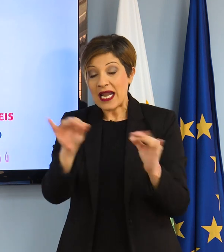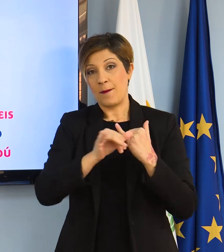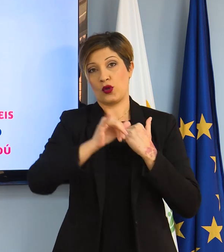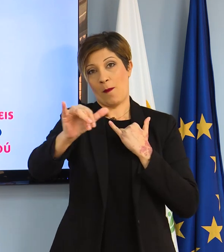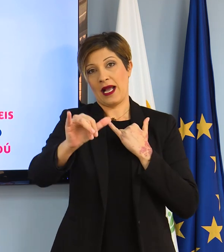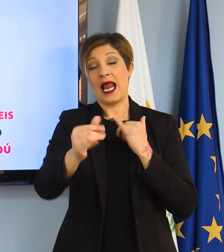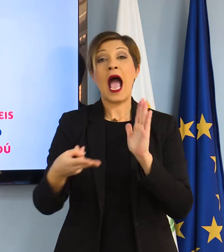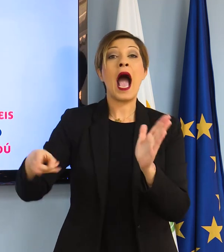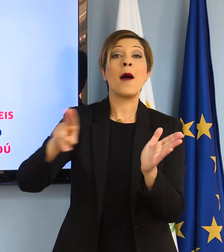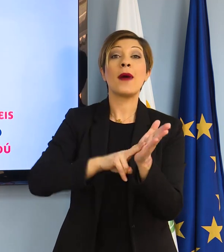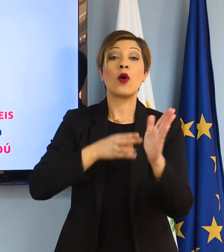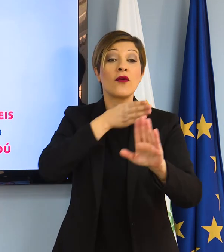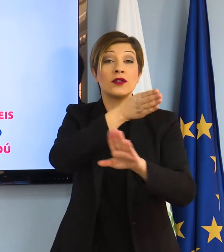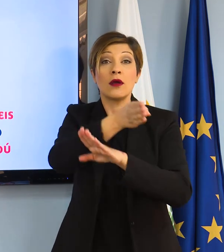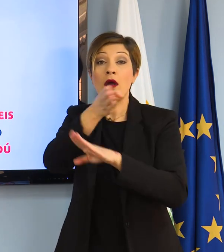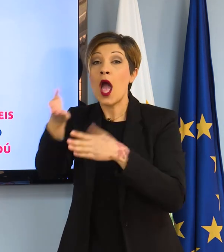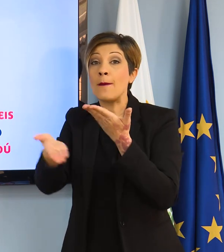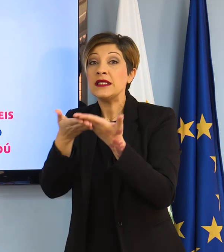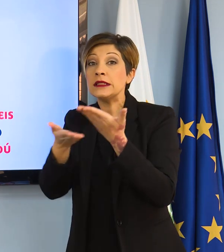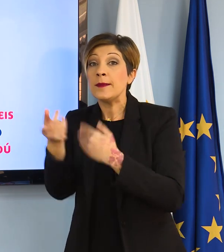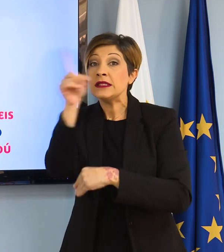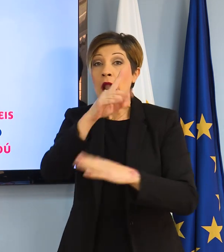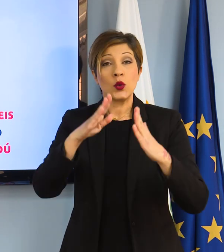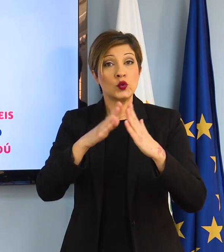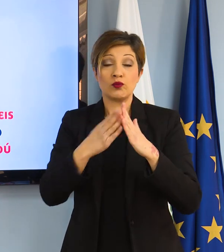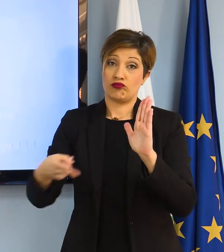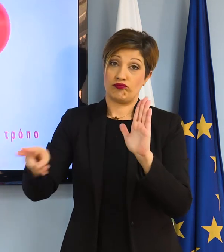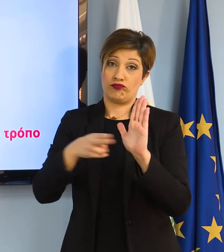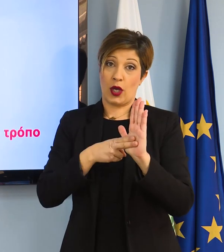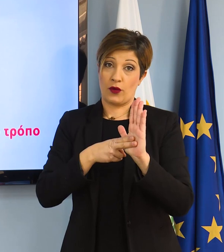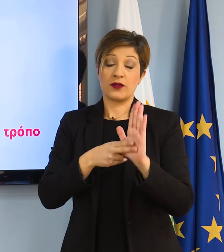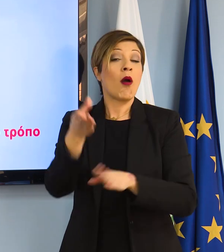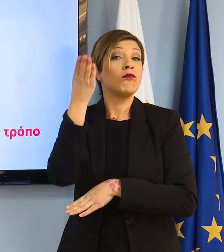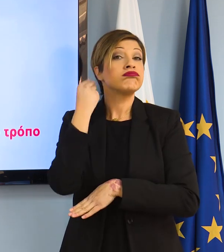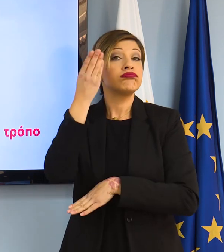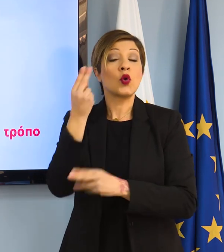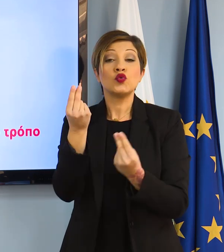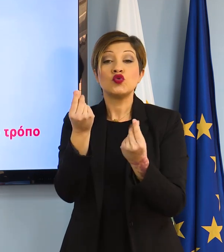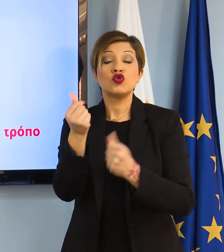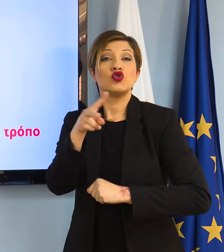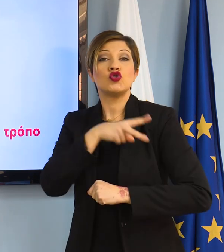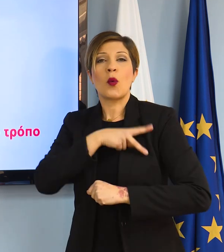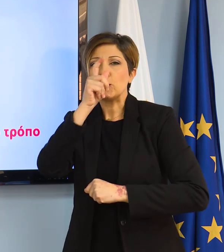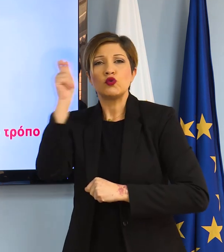Απαγορεύονται οι επισκέψεις στο σπίτι για την περίοδο του κατοίκον περιορισμού. Ενημερωνόμαστε για τον ορθό τρόπο διάθεσης σκιβάλλων.